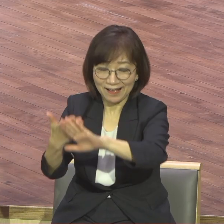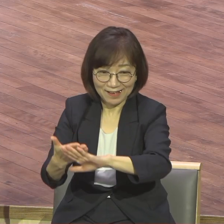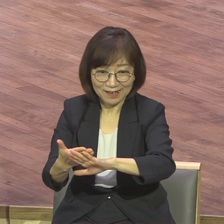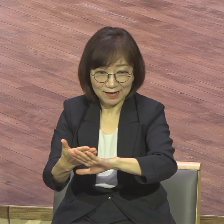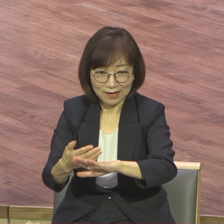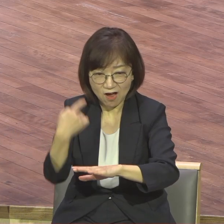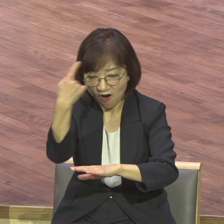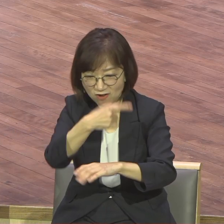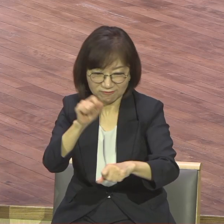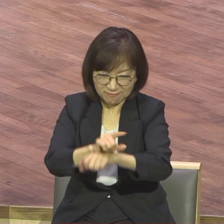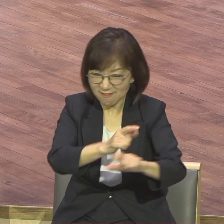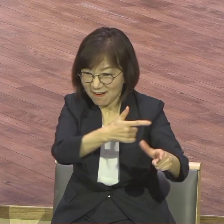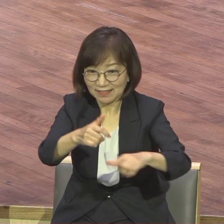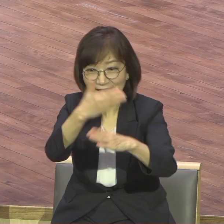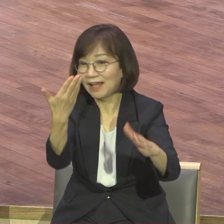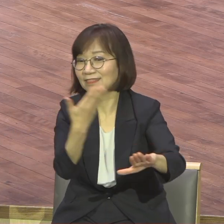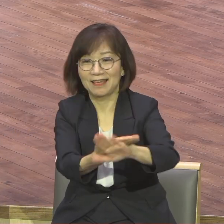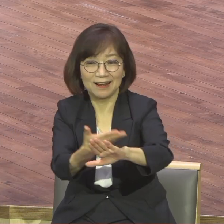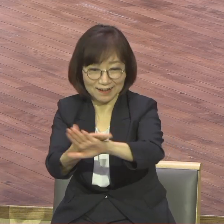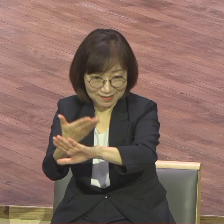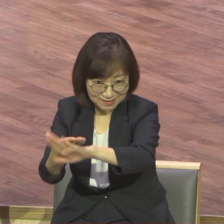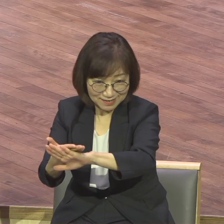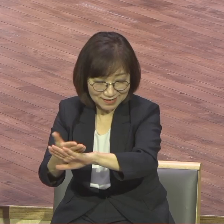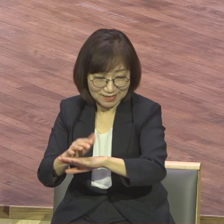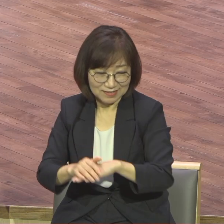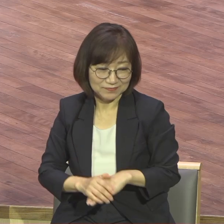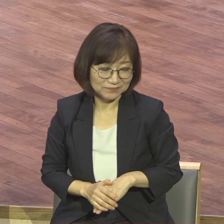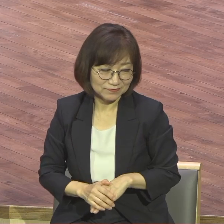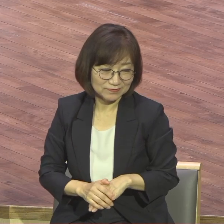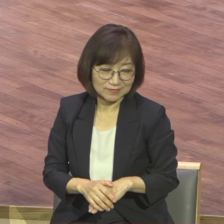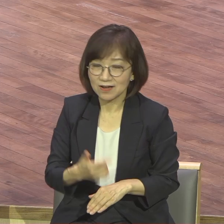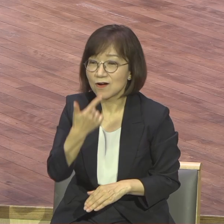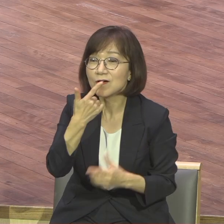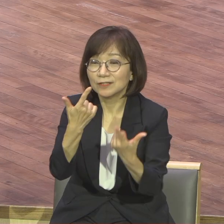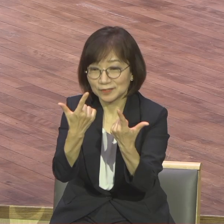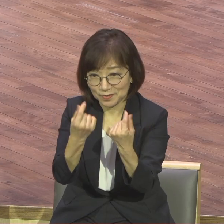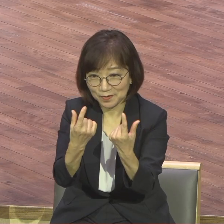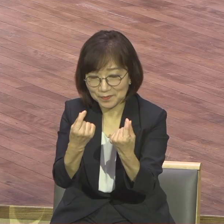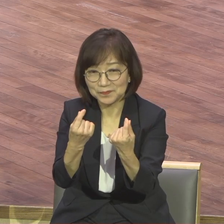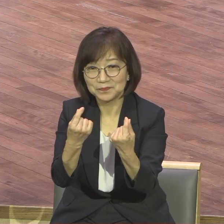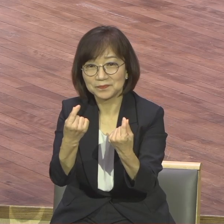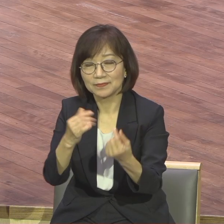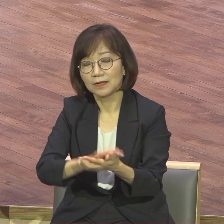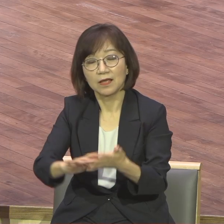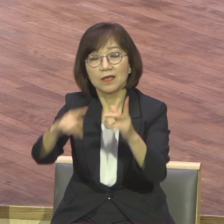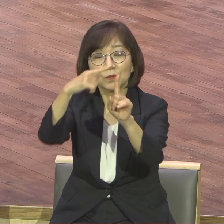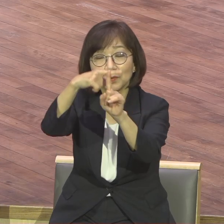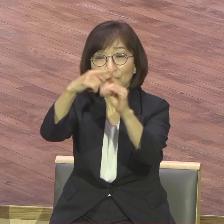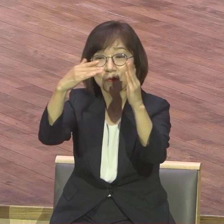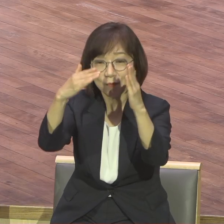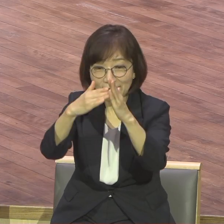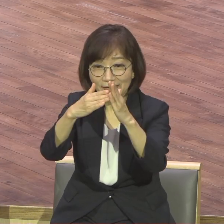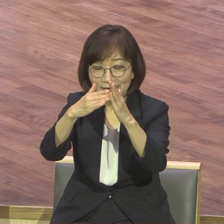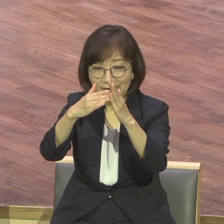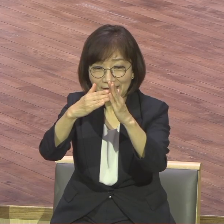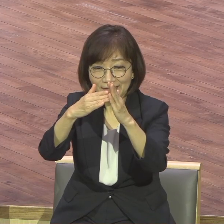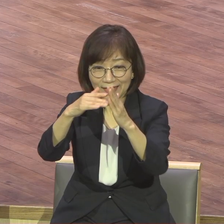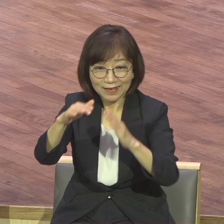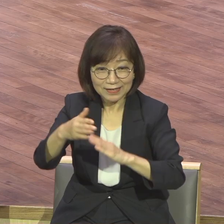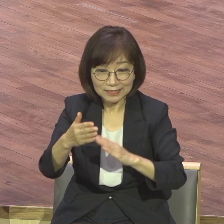본문에서 이렇게 교회의 각 구성원들은 예수 그리스도를 머리로 한